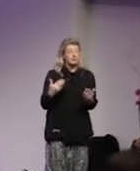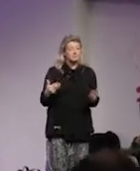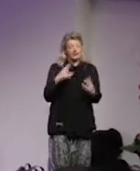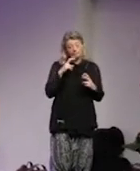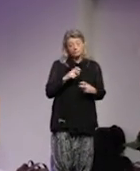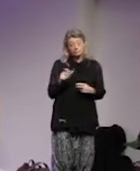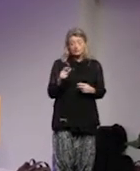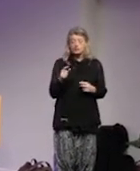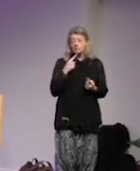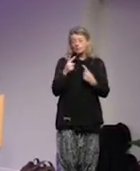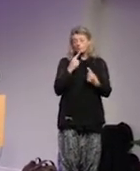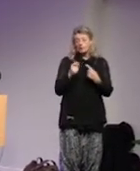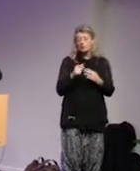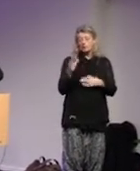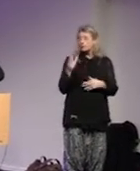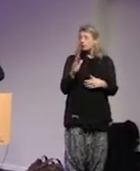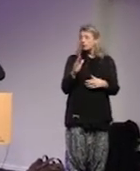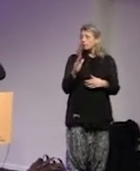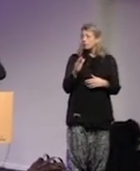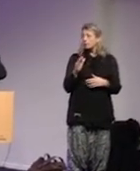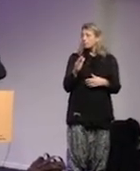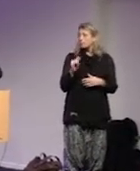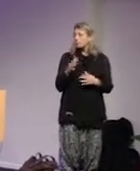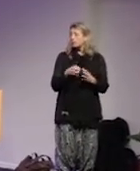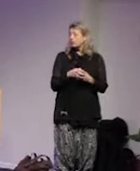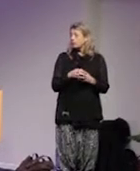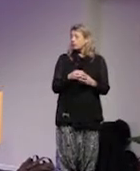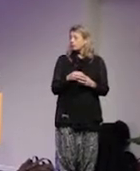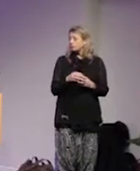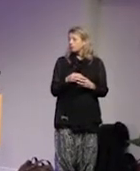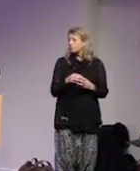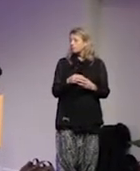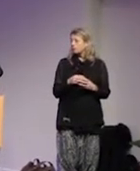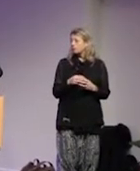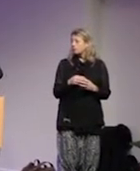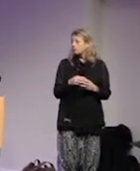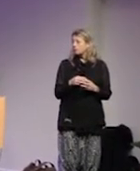forskarna och sen kommer vi prata lite mer i gruppen här men